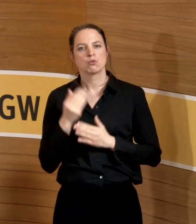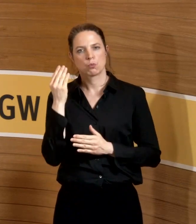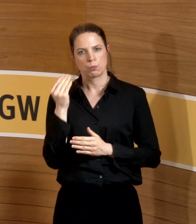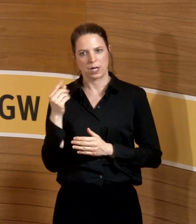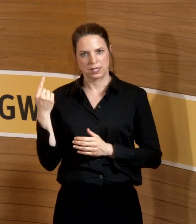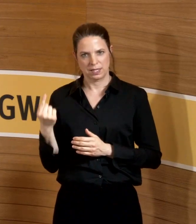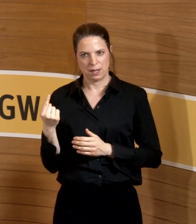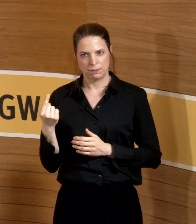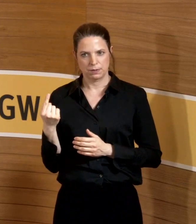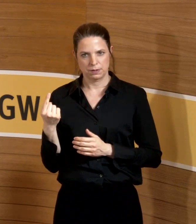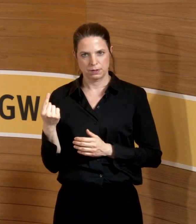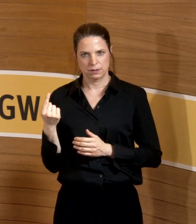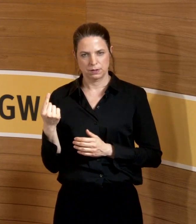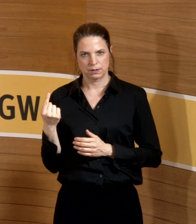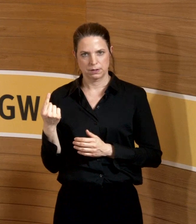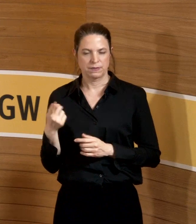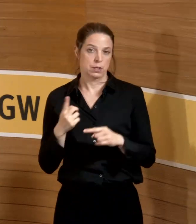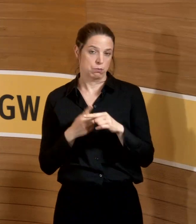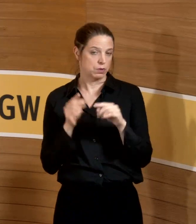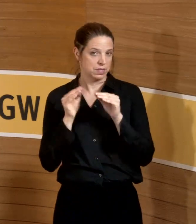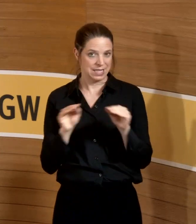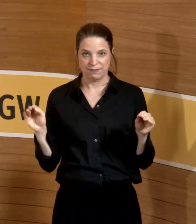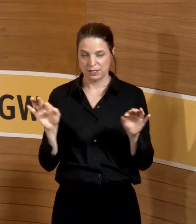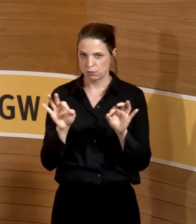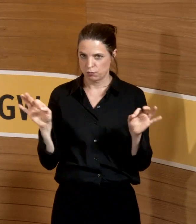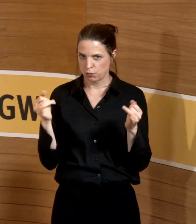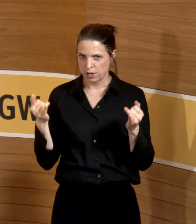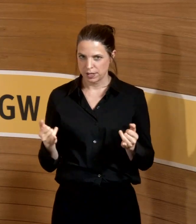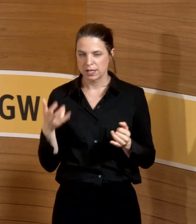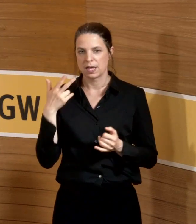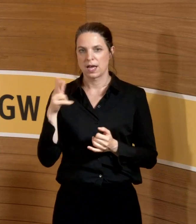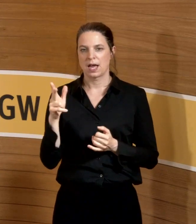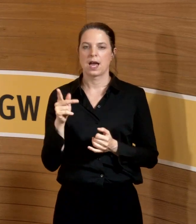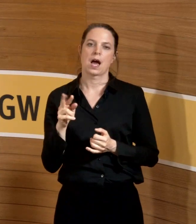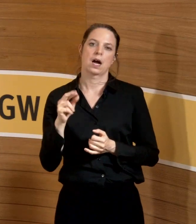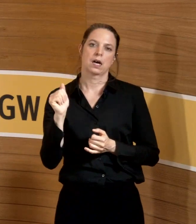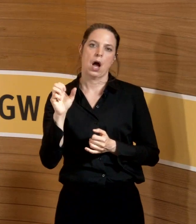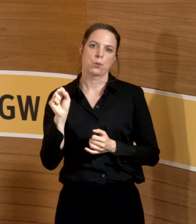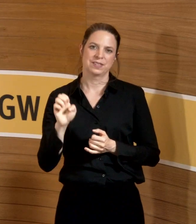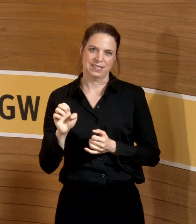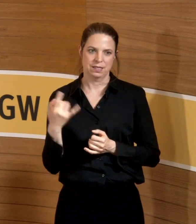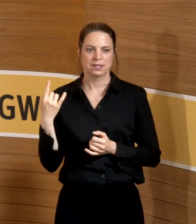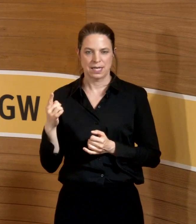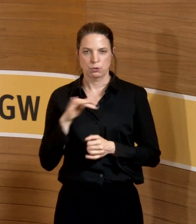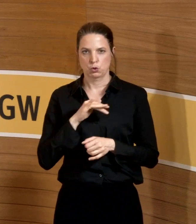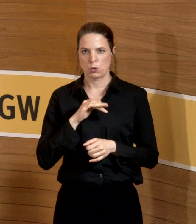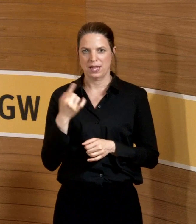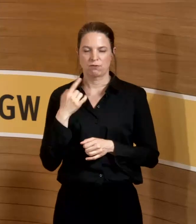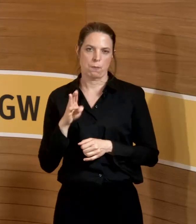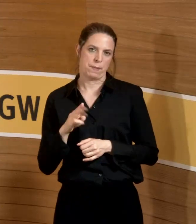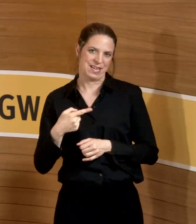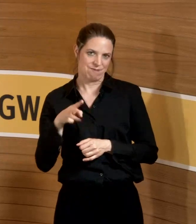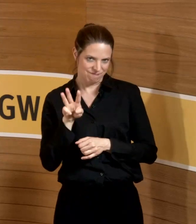sozusagen jetzt dann wieder eine positive Nachricht. Herr Krause, ein Kollege von der BGW,